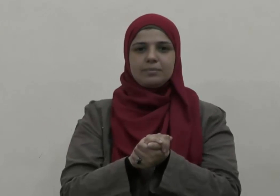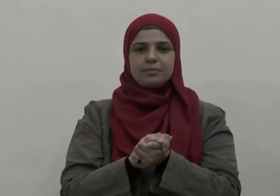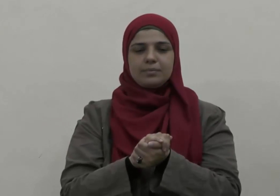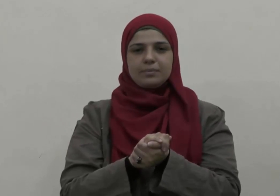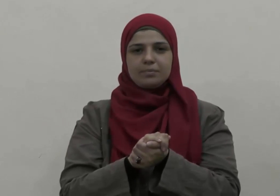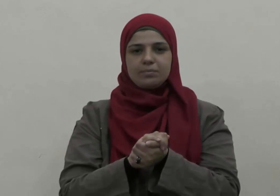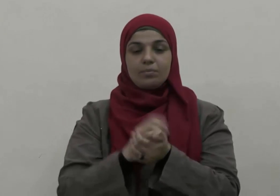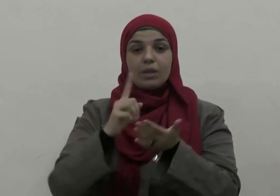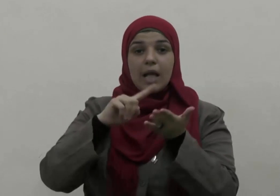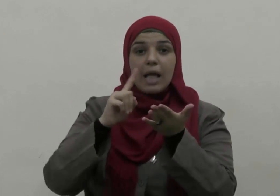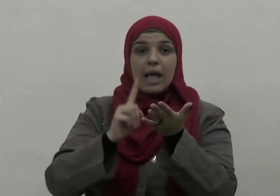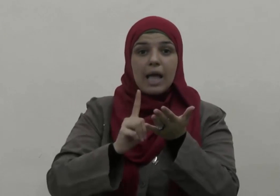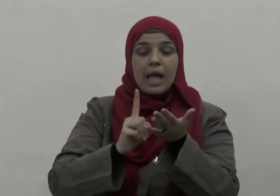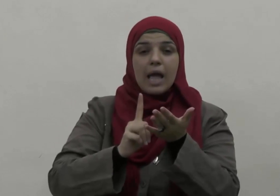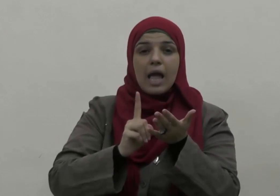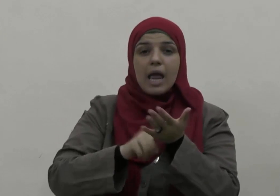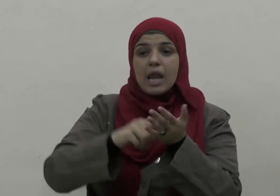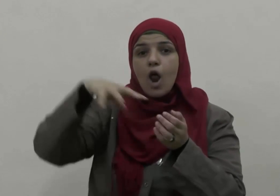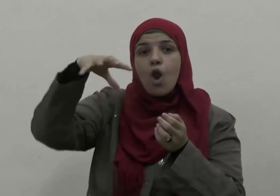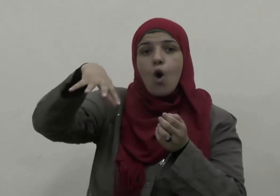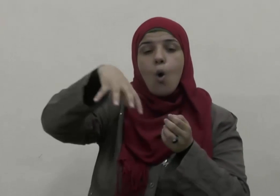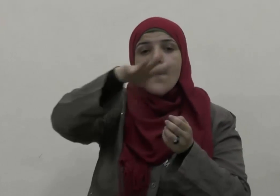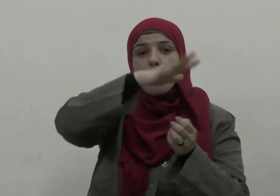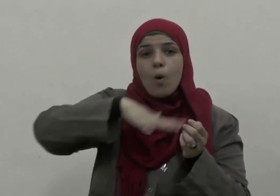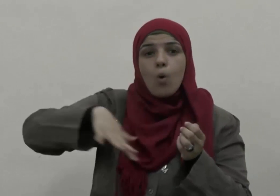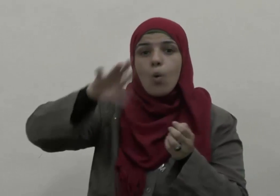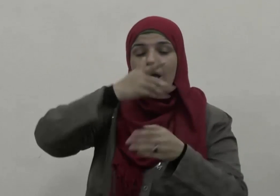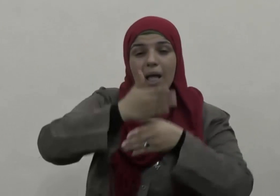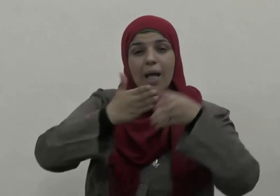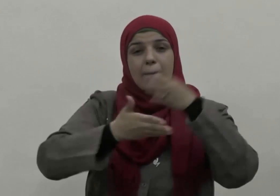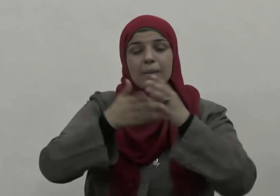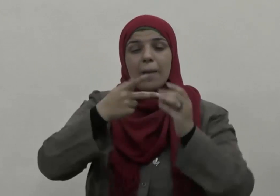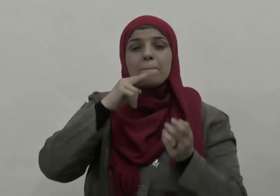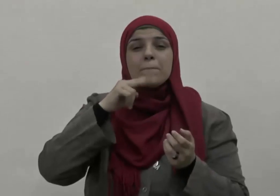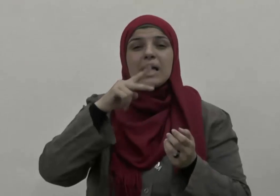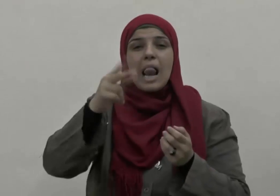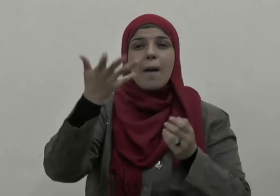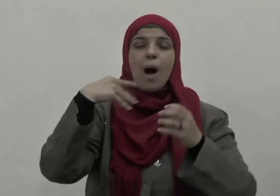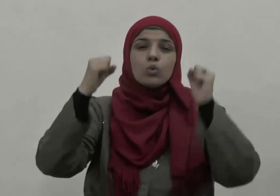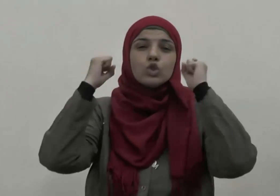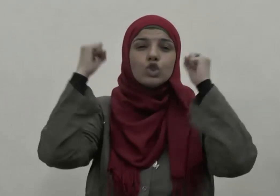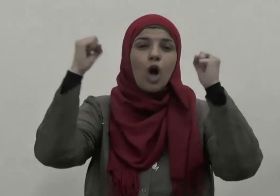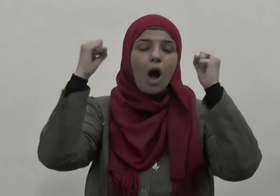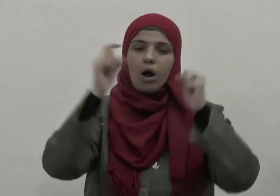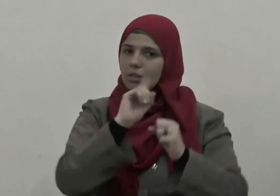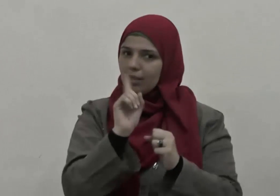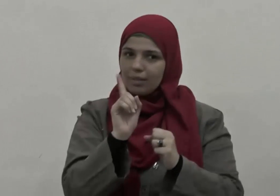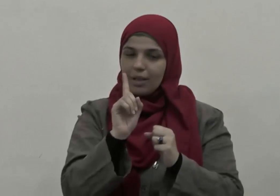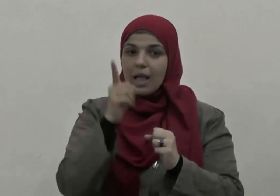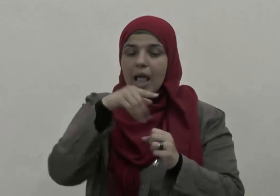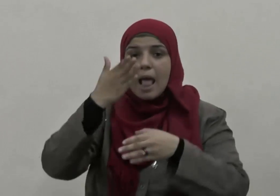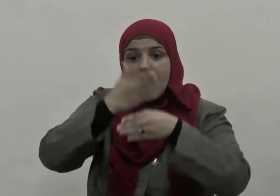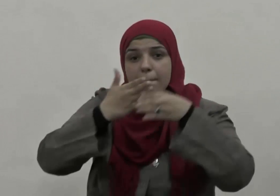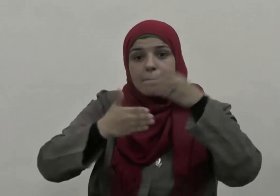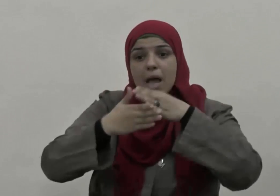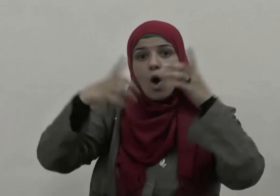فإن الأمم لا تبنى بالكلام ولا بالشعارات إنما